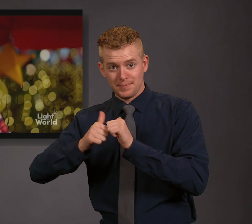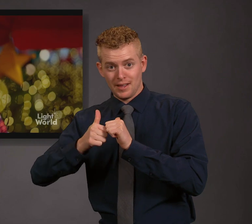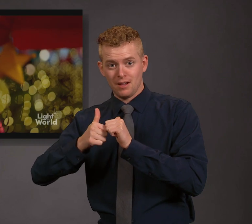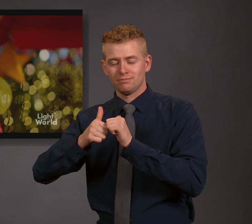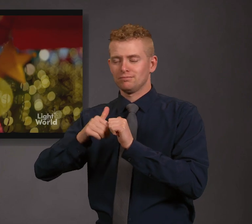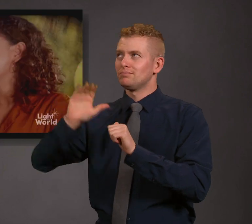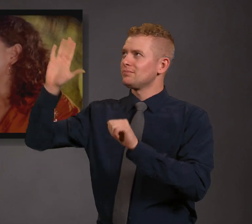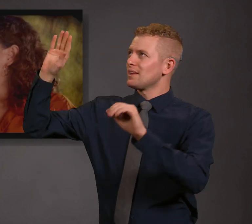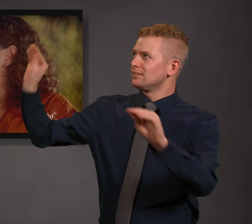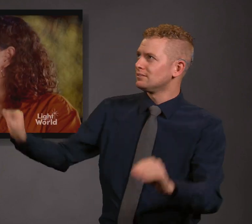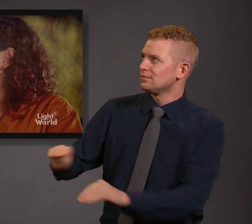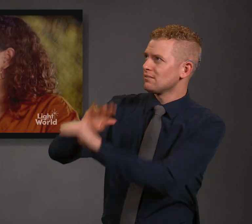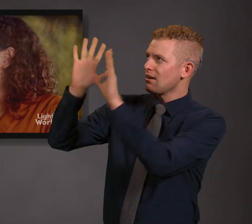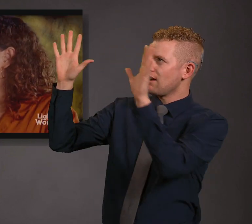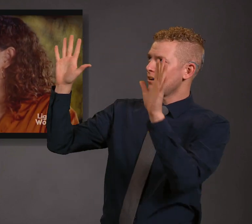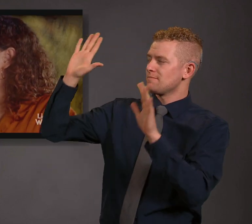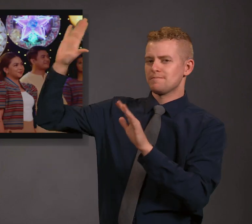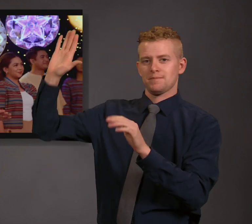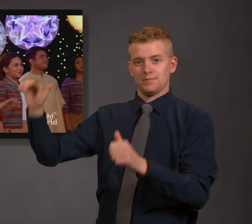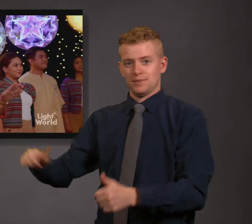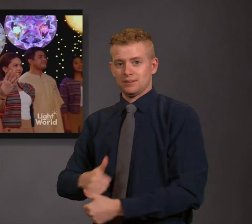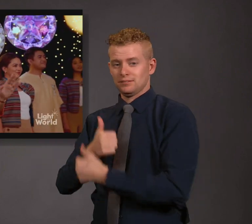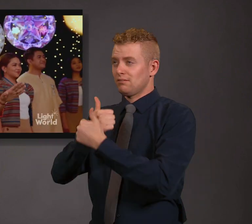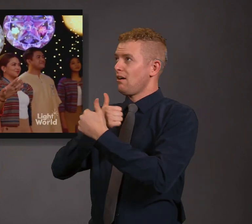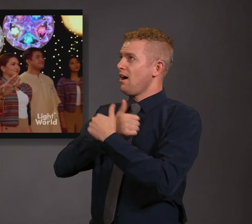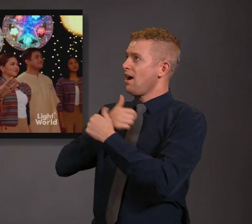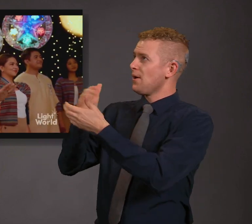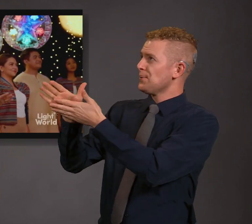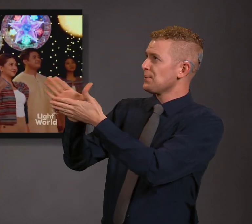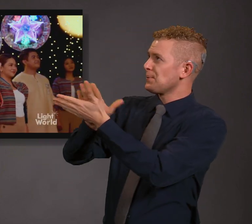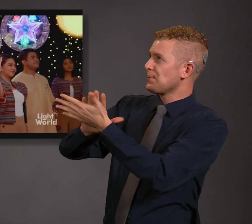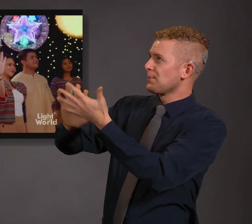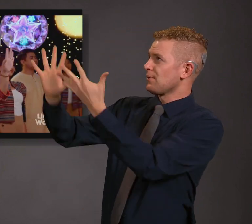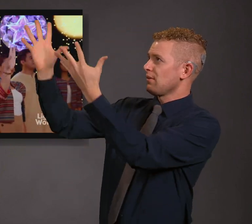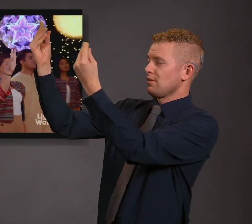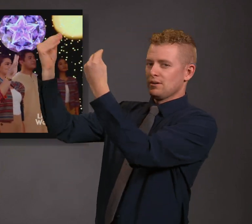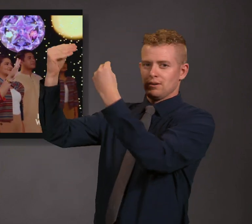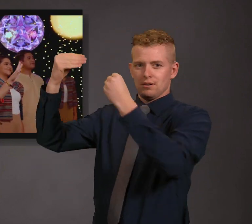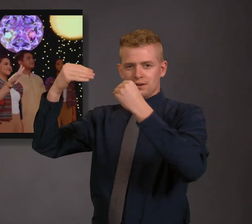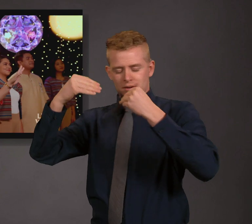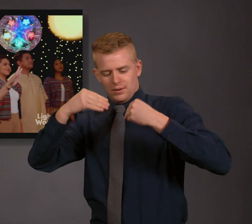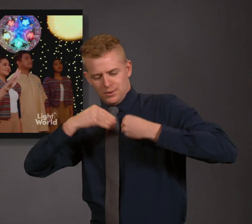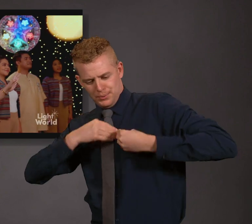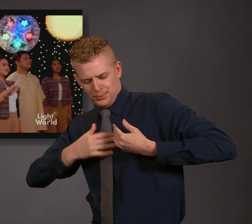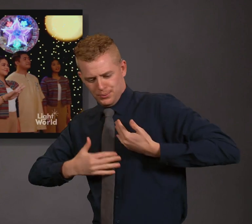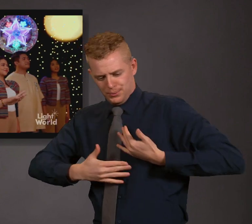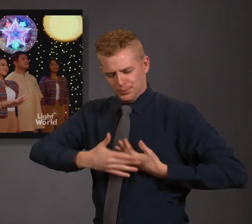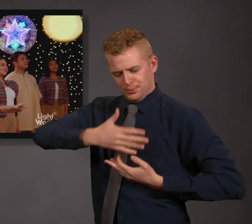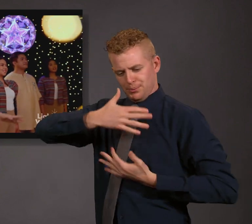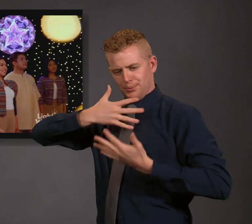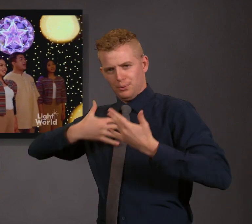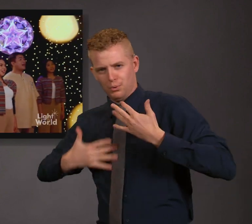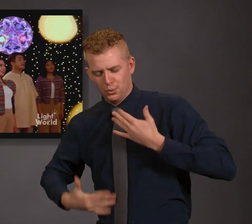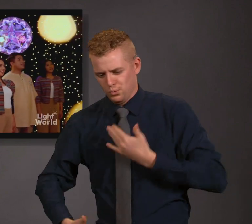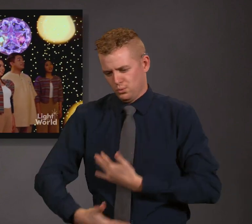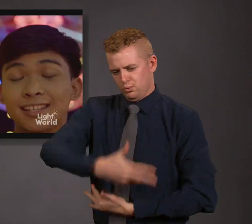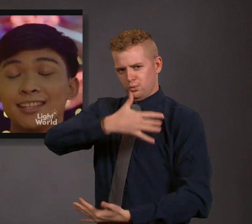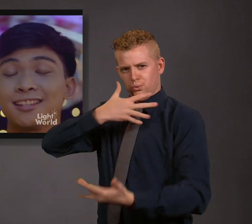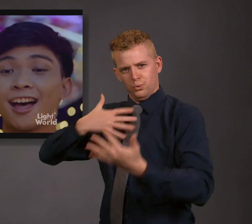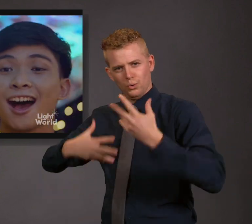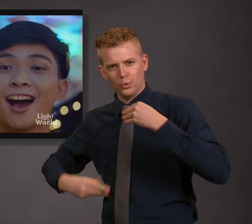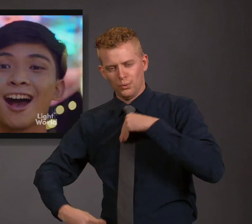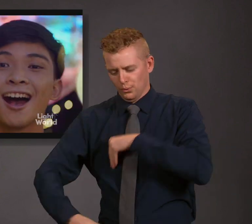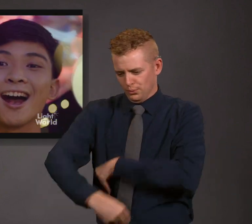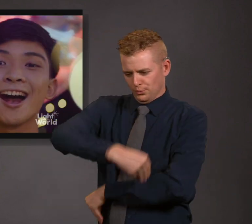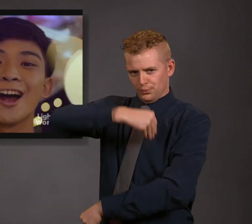Sa bawat kislap ng liwanag niyang nasa'yo